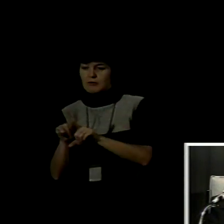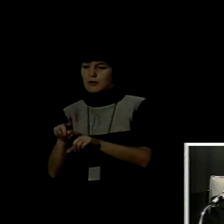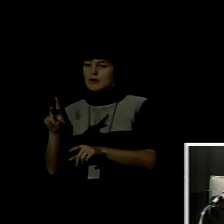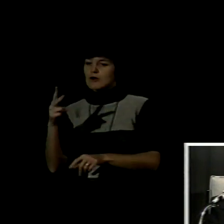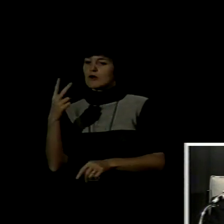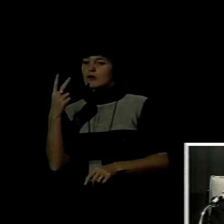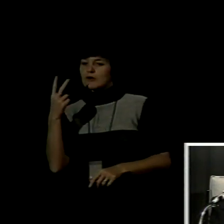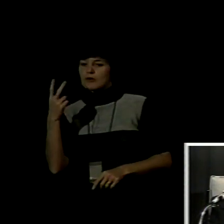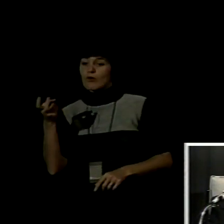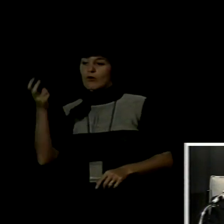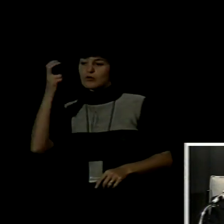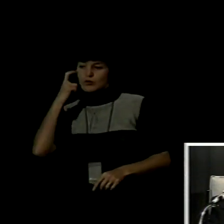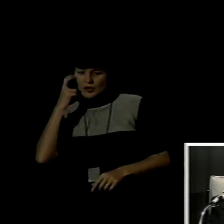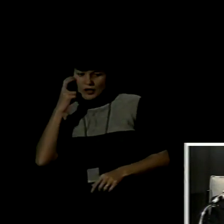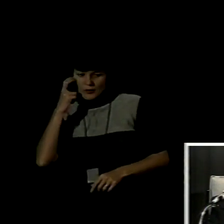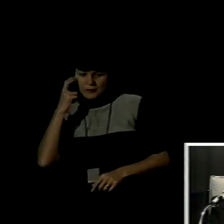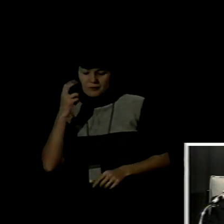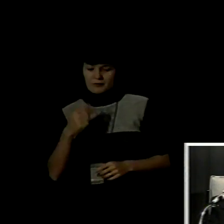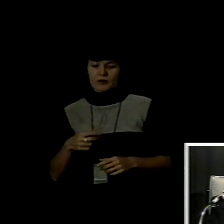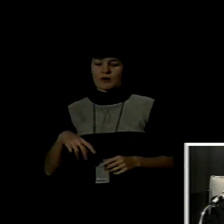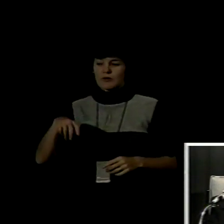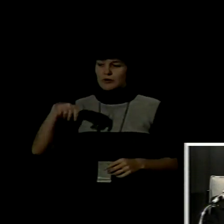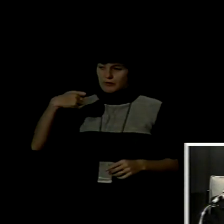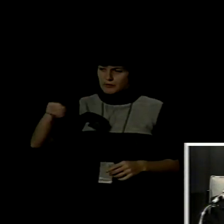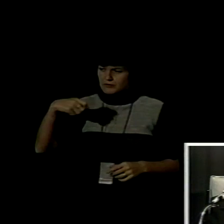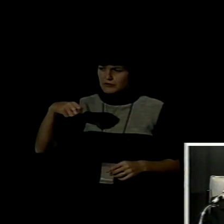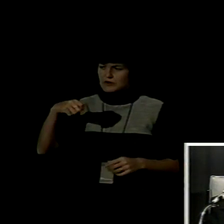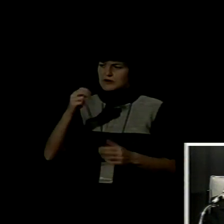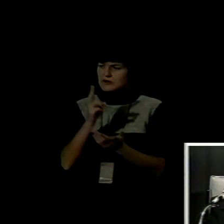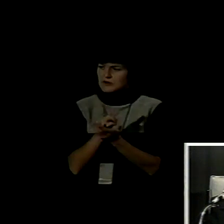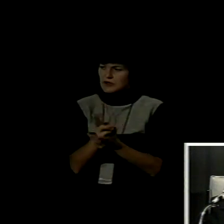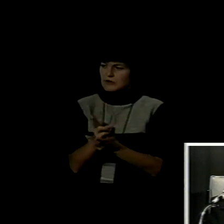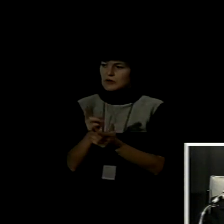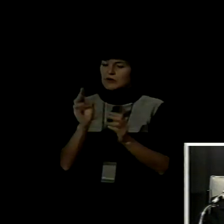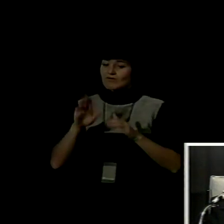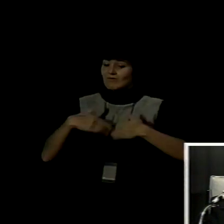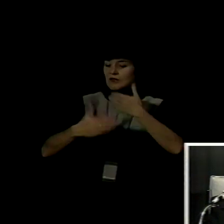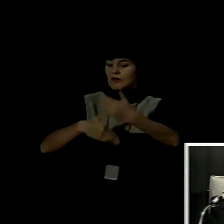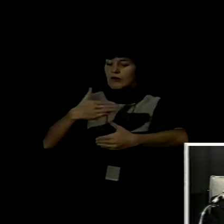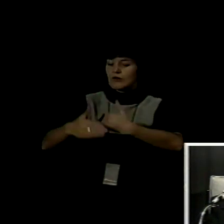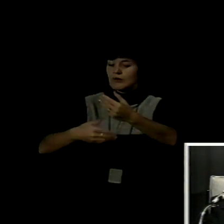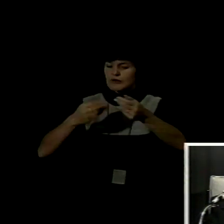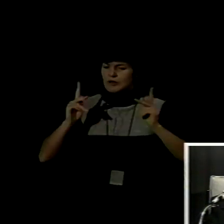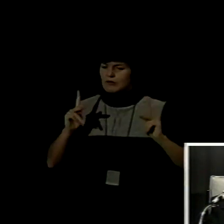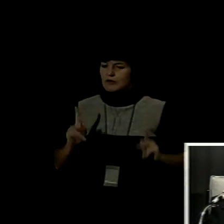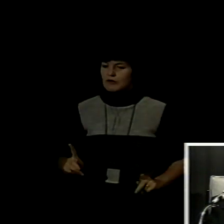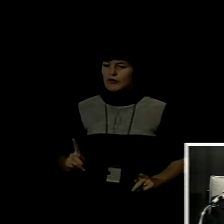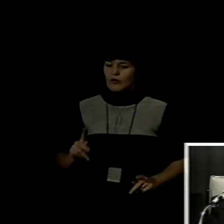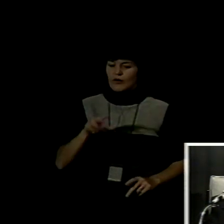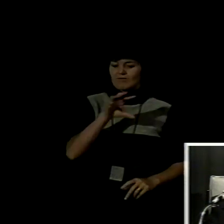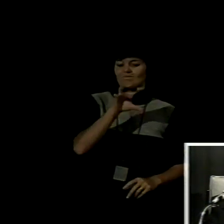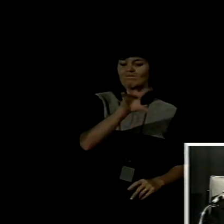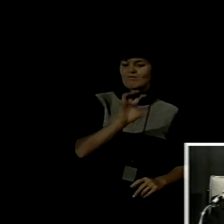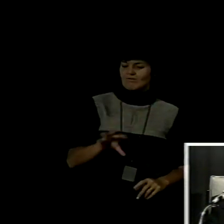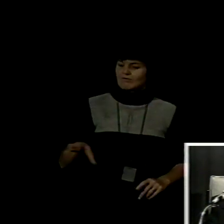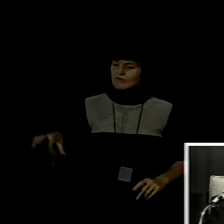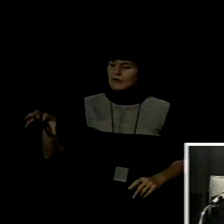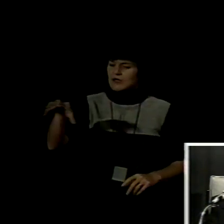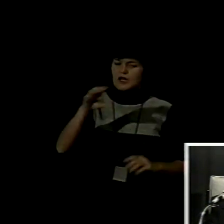persona en todos los ámbitos, ya sea del conocimiento, de la comunicación, de la efectividad y de la